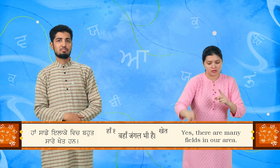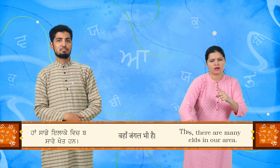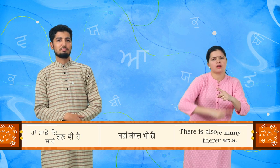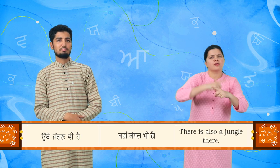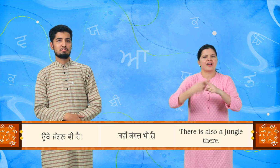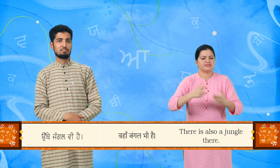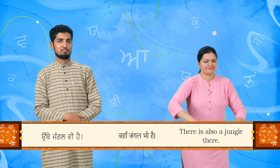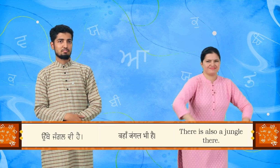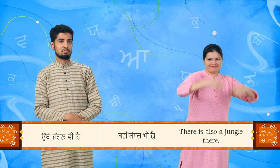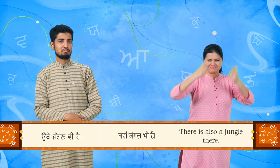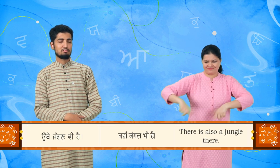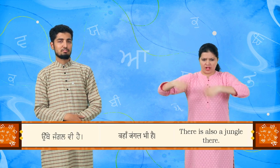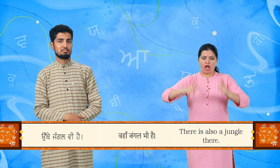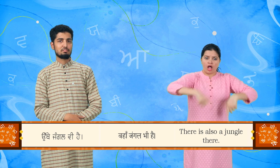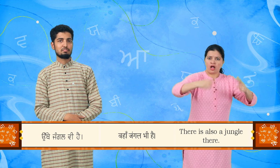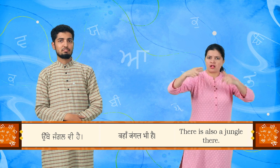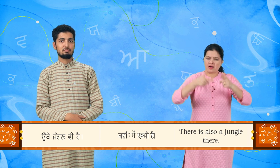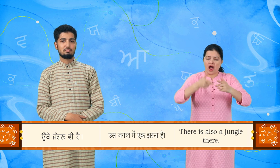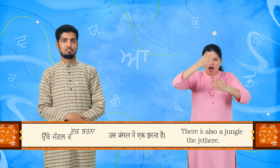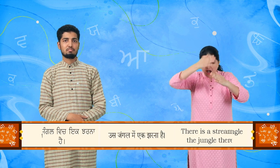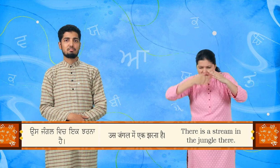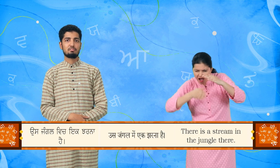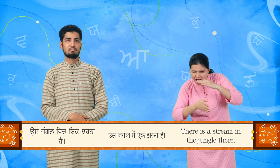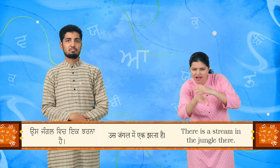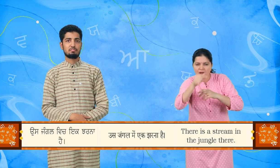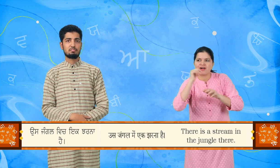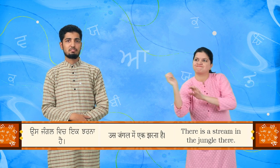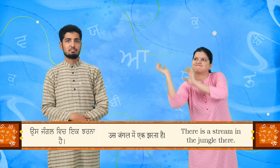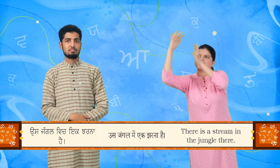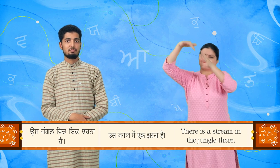उत्थे जंगल भी है उस जंगल वीच एक चर्ना है